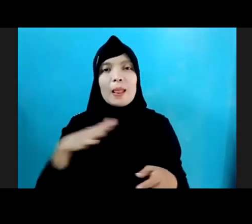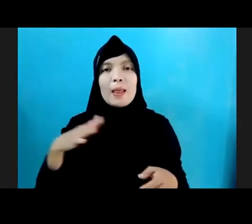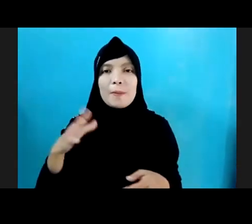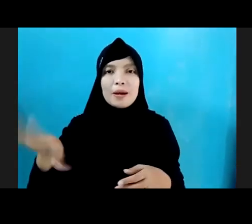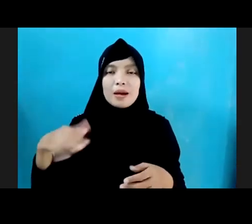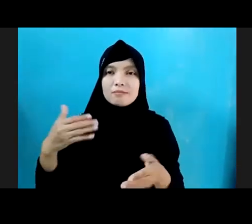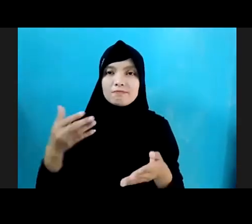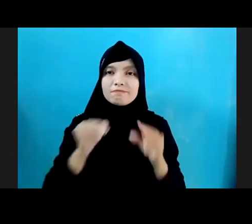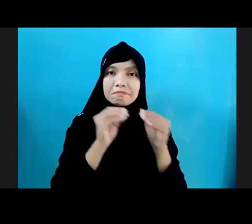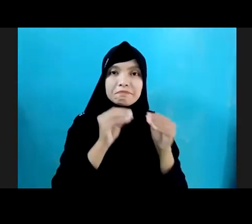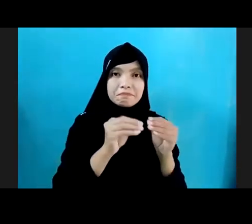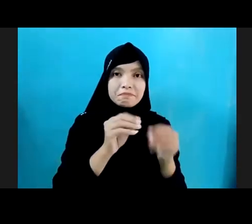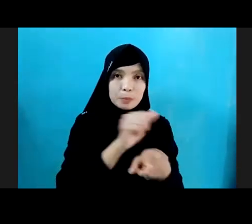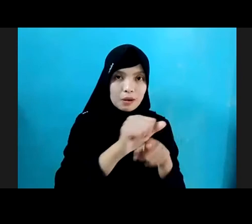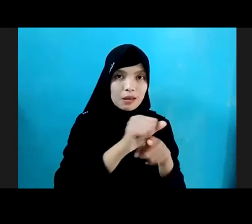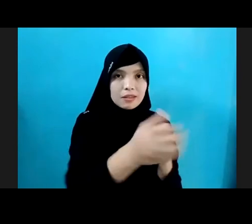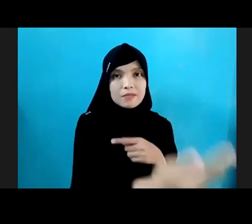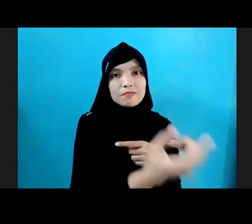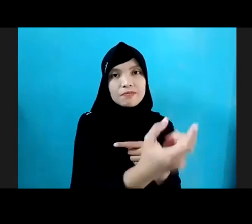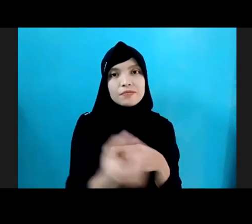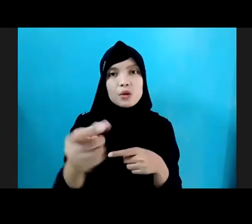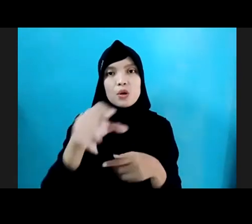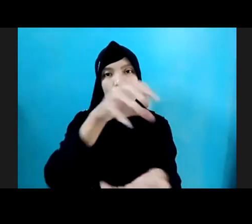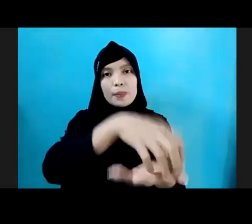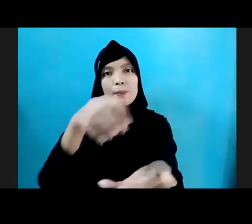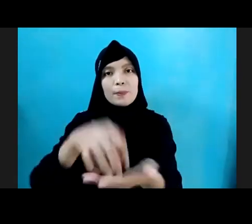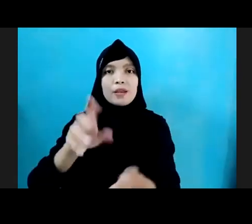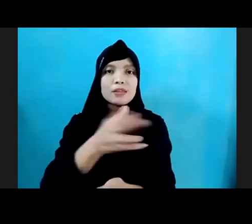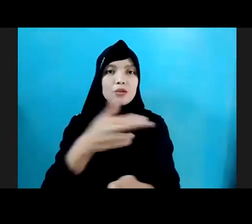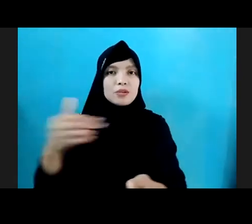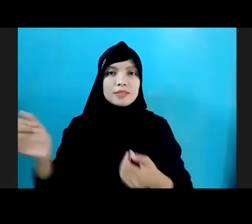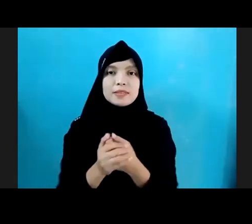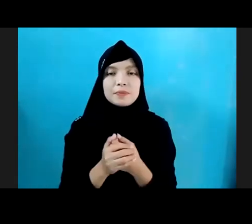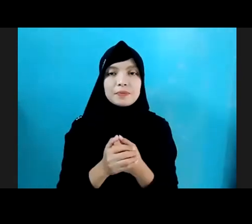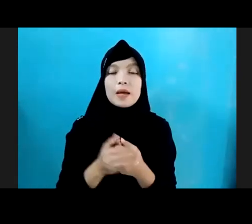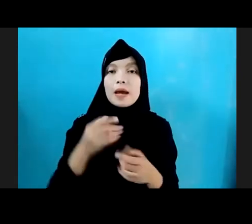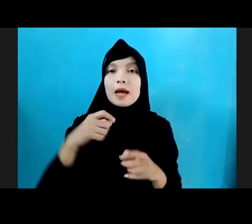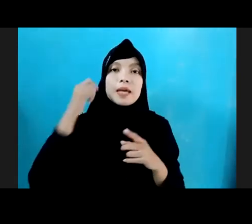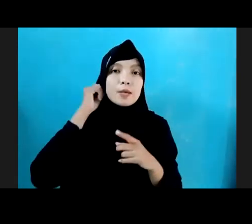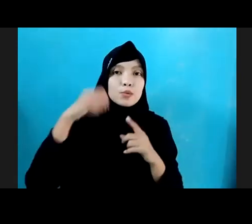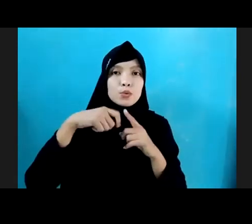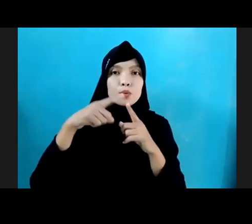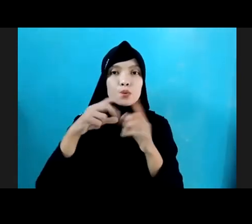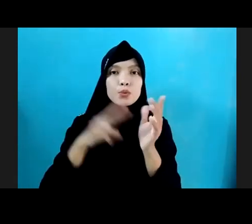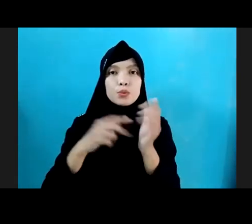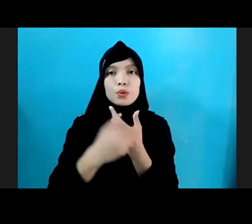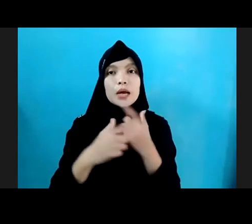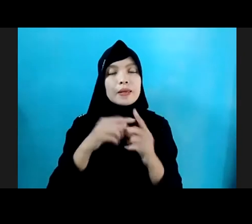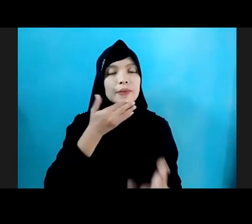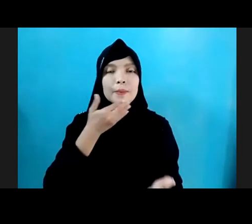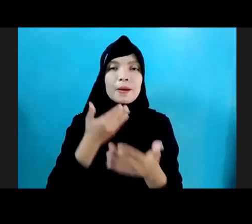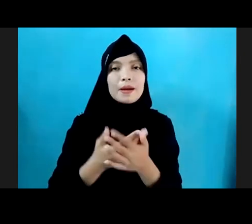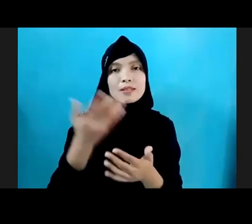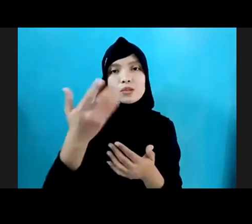beberapa wilayah di Indonesia. Ibu Kanya, terima kasih sudah memaparkan hasil apa yang sudah dilakukan oleh